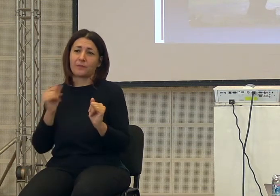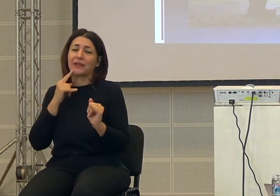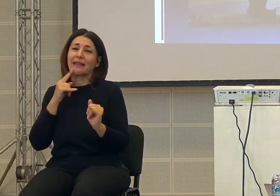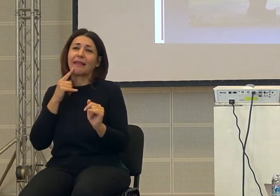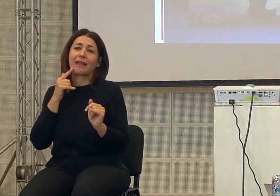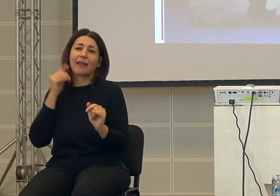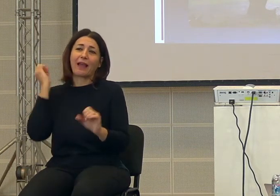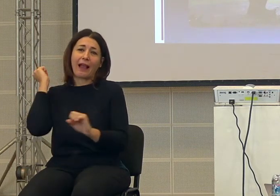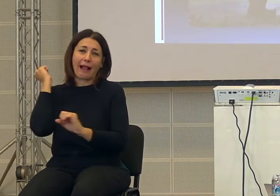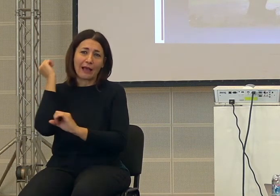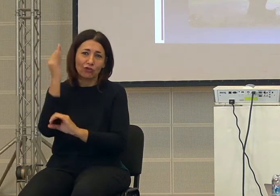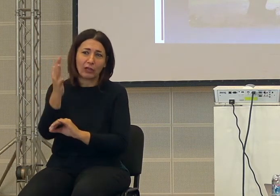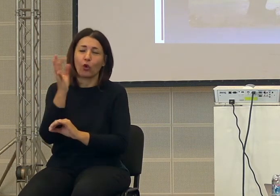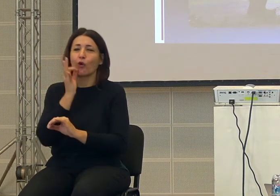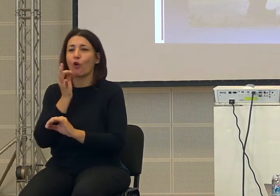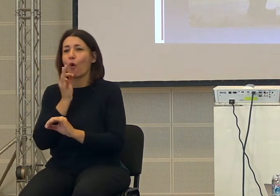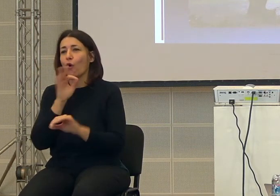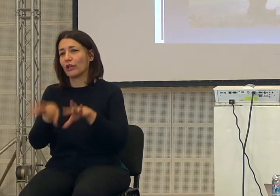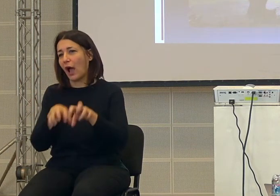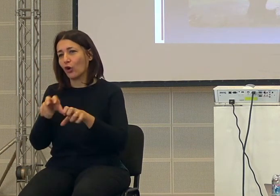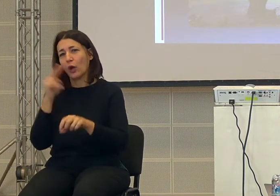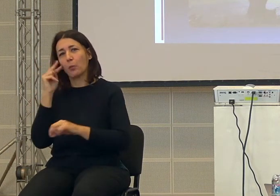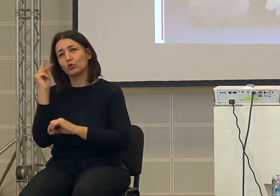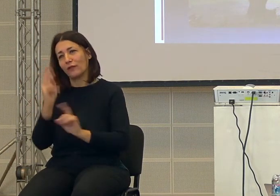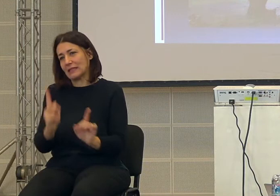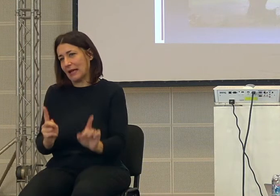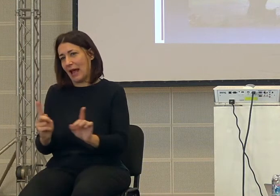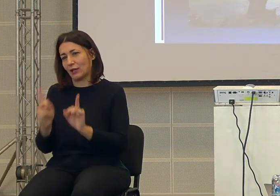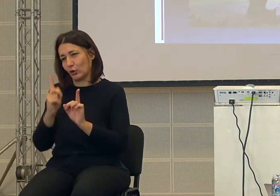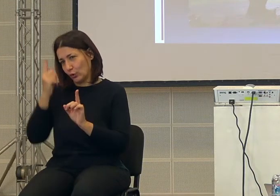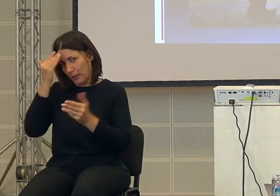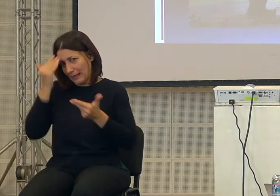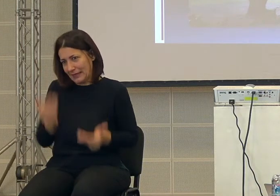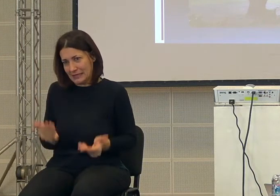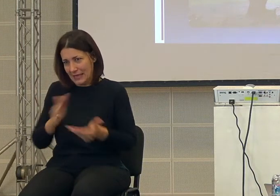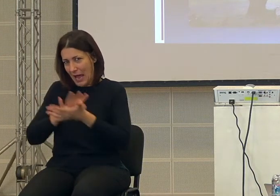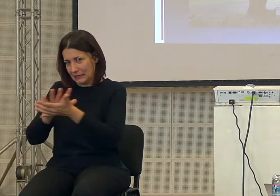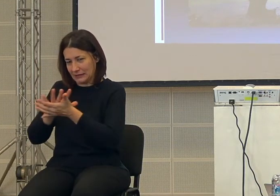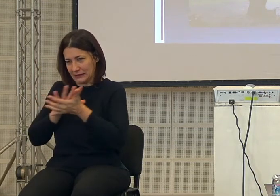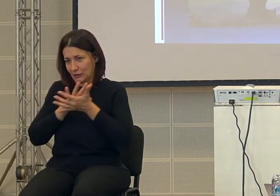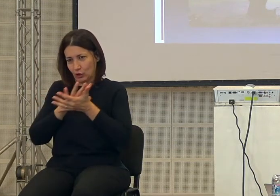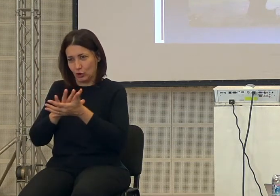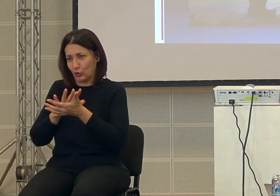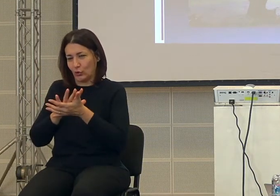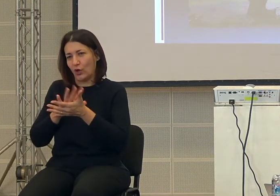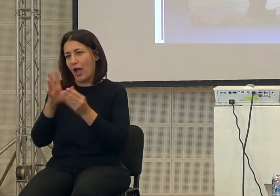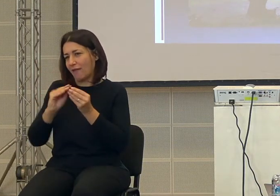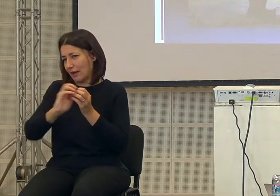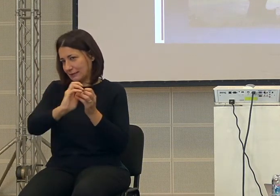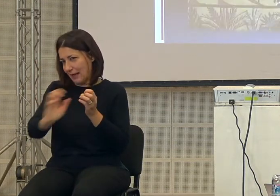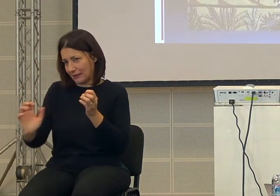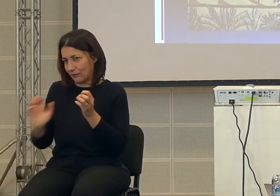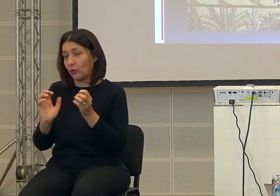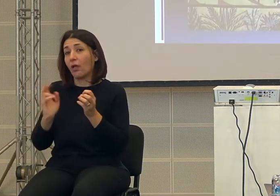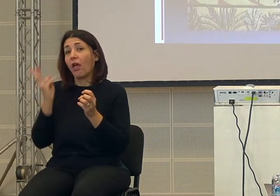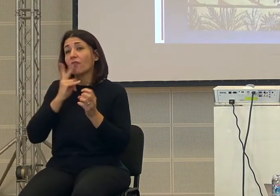raccoglitori sono stati, dal punto di vista naturale, un vero disastro, quindi ne hanno combinate. Tant'è che